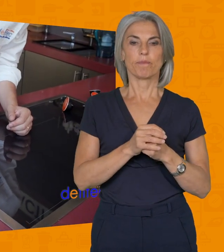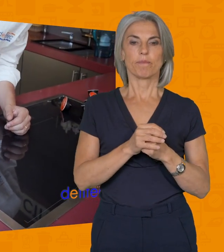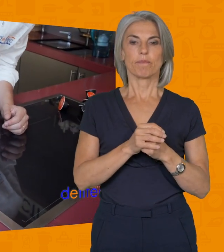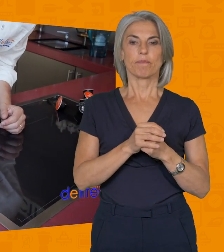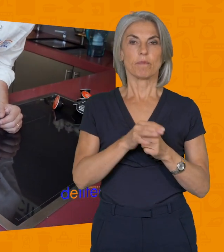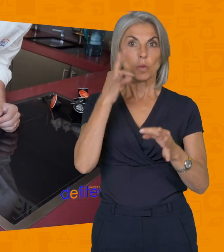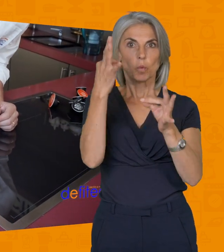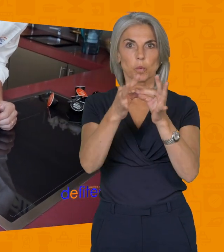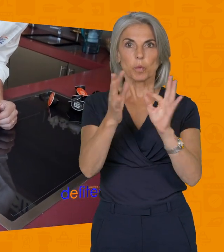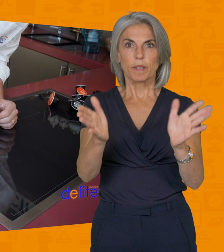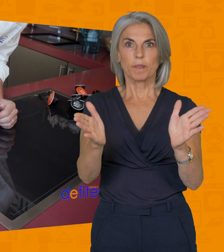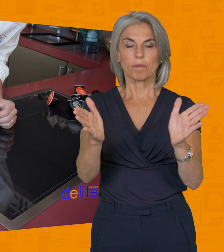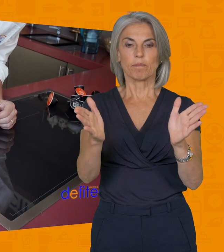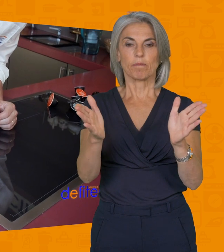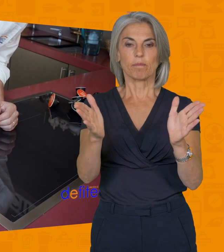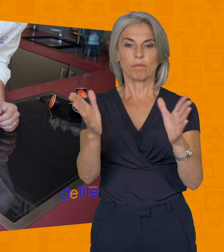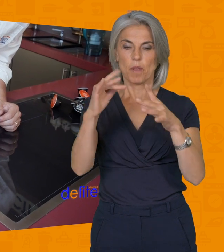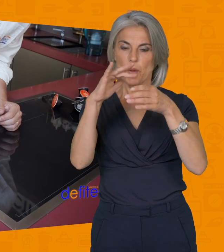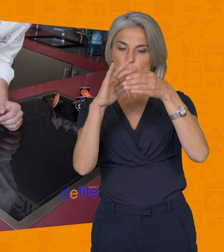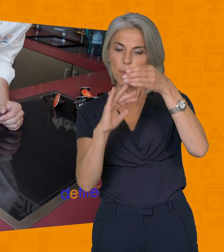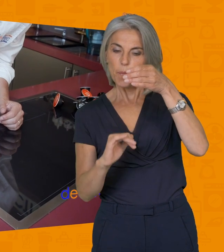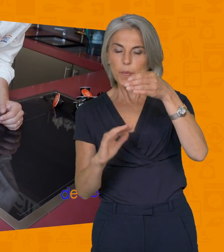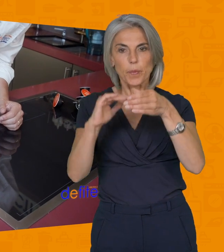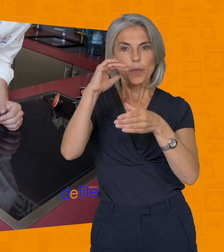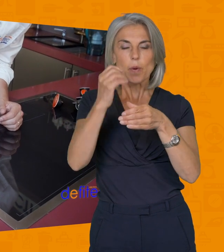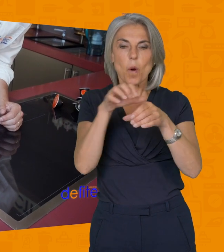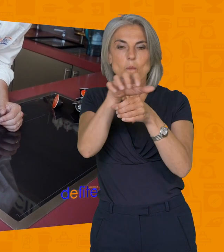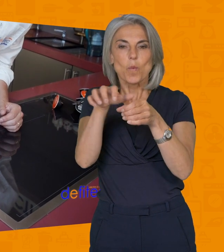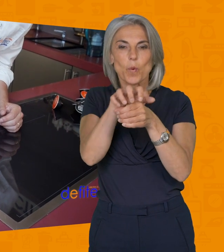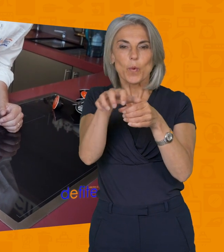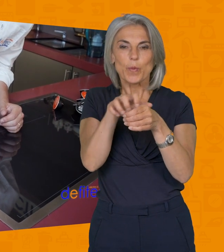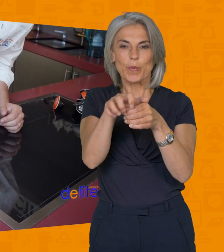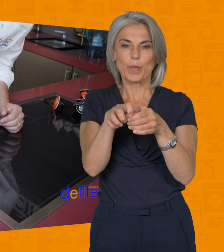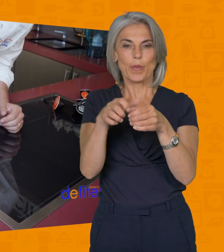Tout de suite, évidemment, ça a décanté entre le lait et la mousse. Voilà.